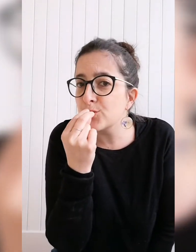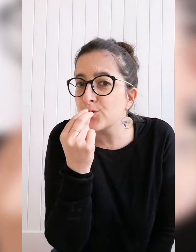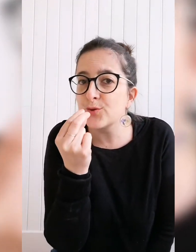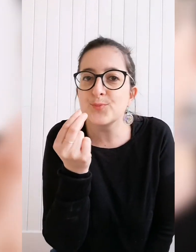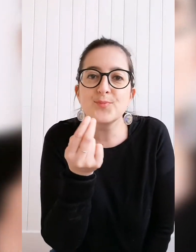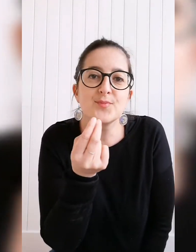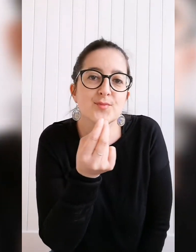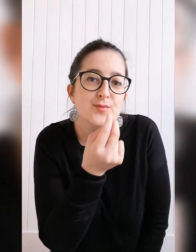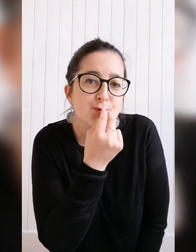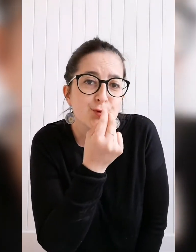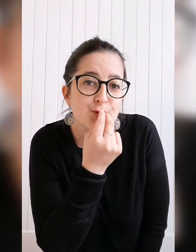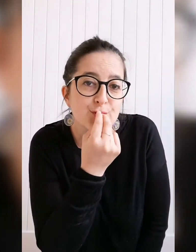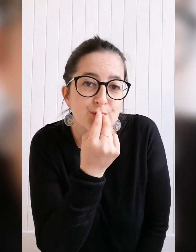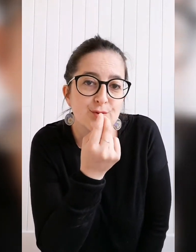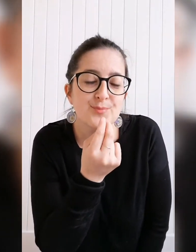tétine ». Tétine.